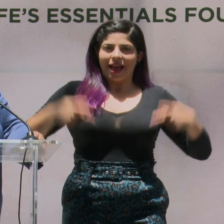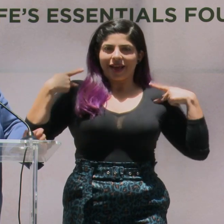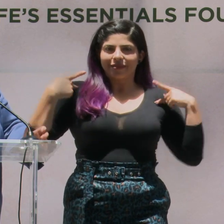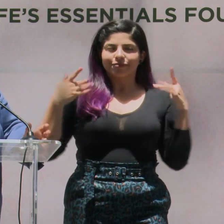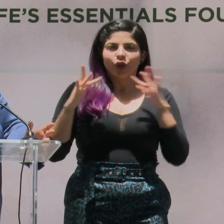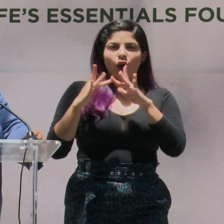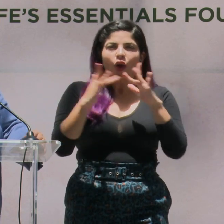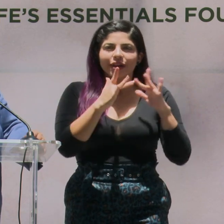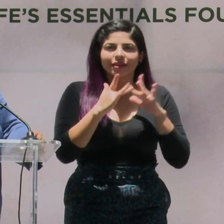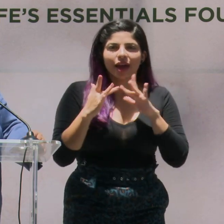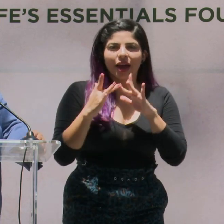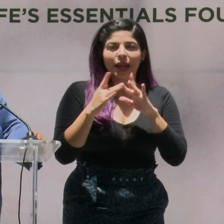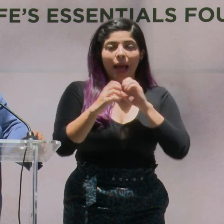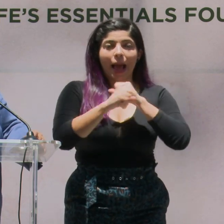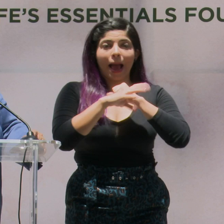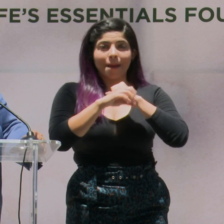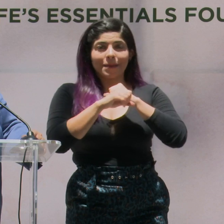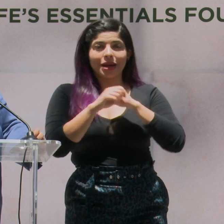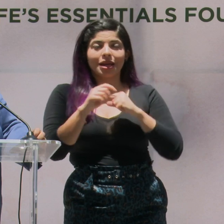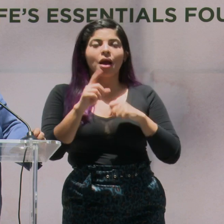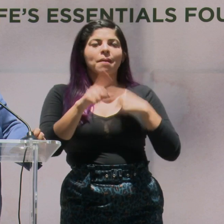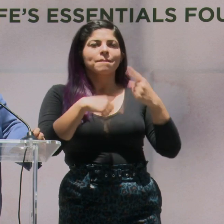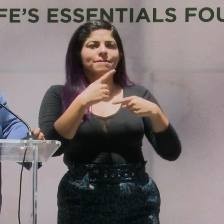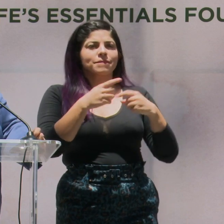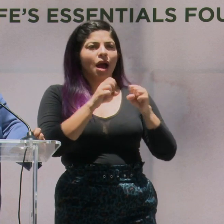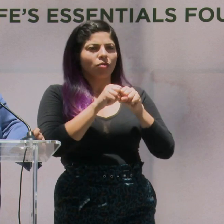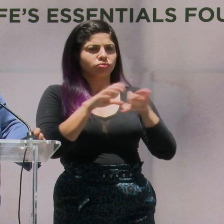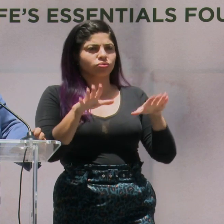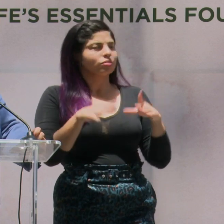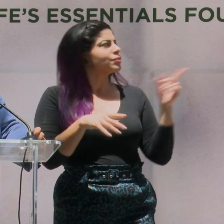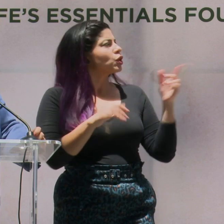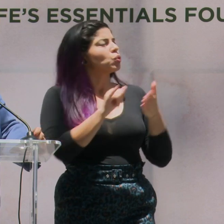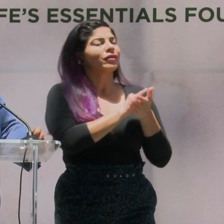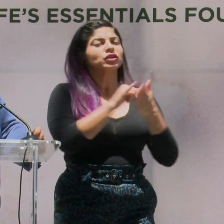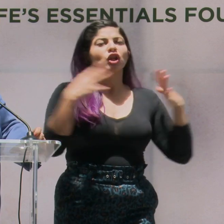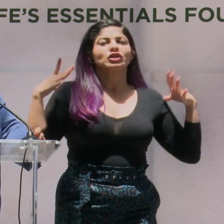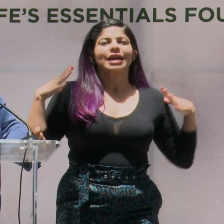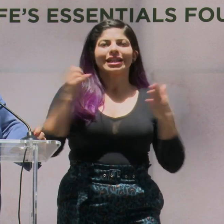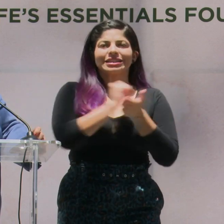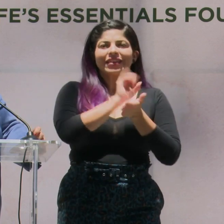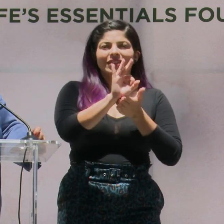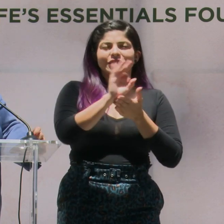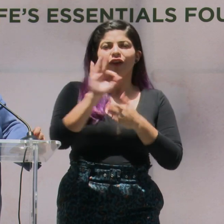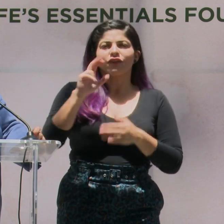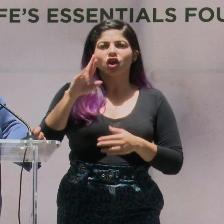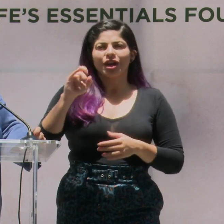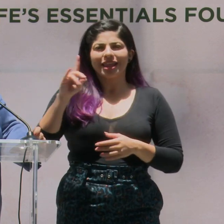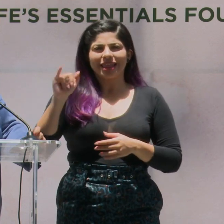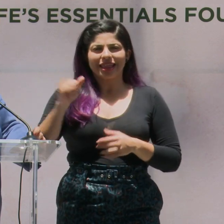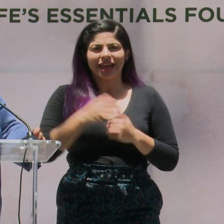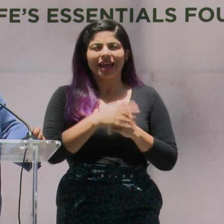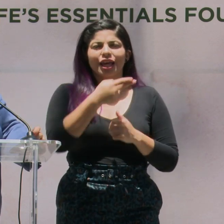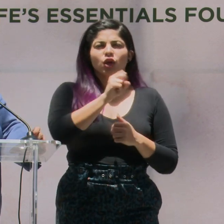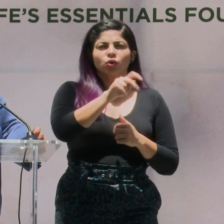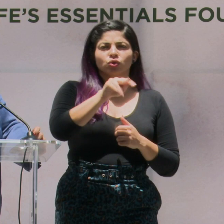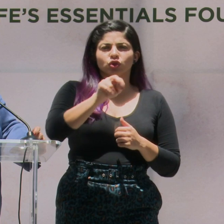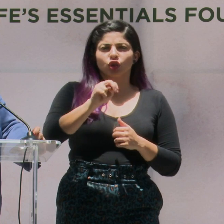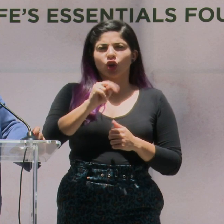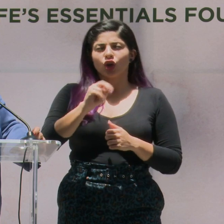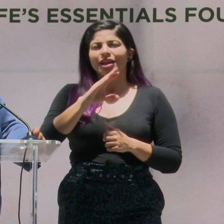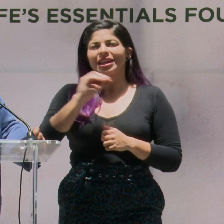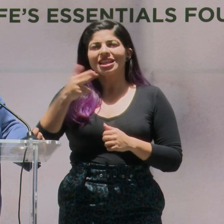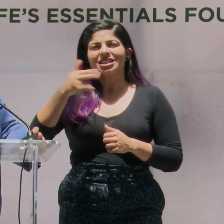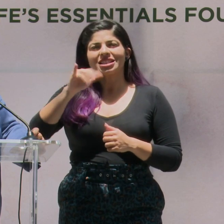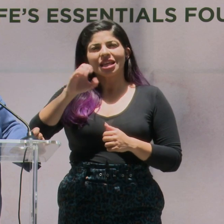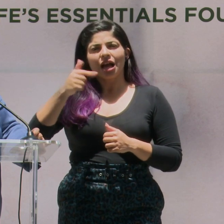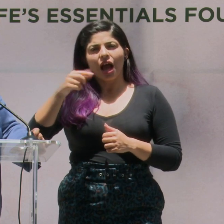La campaña será ejecutada en estas, Nueva York, Los Ángeles, San Francisco, Florida, Houston y Chicago. Y además